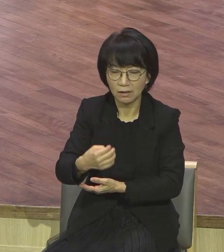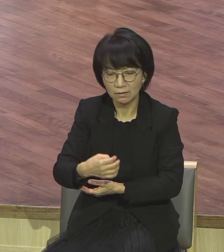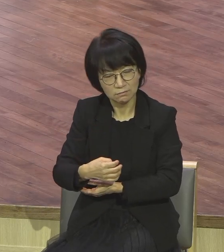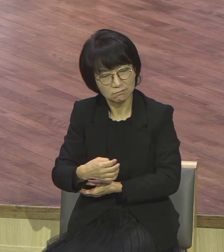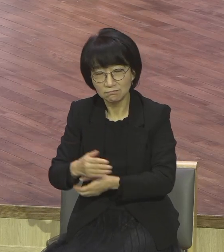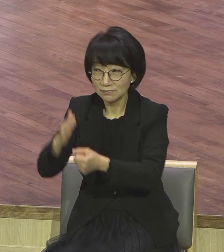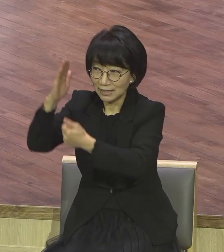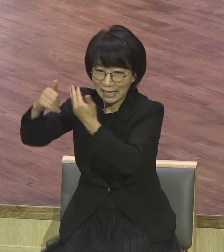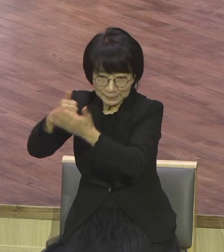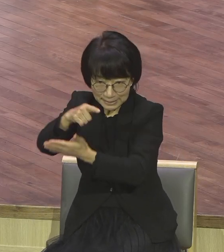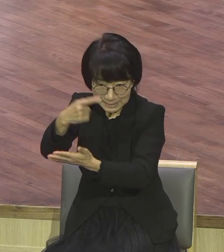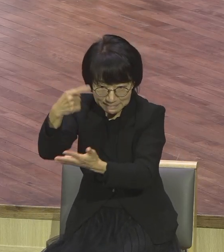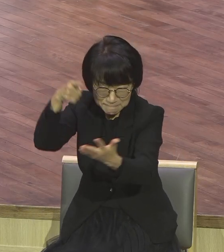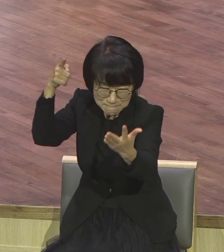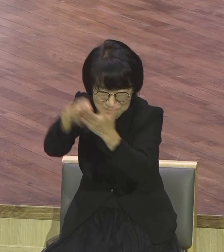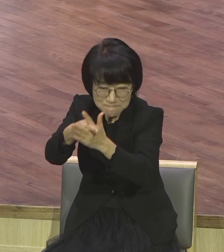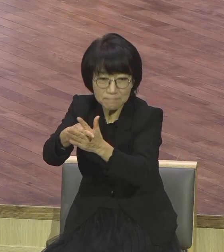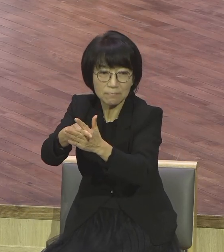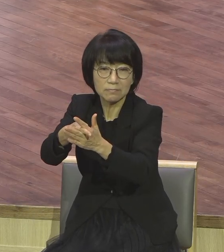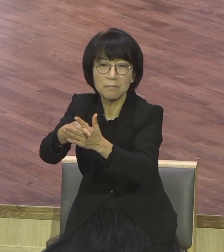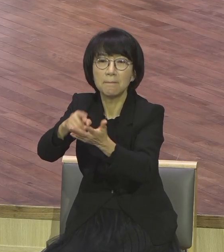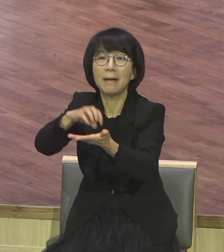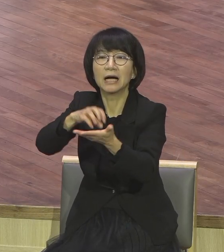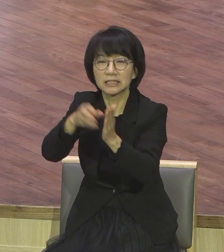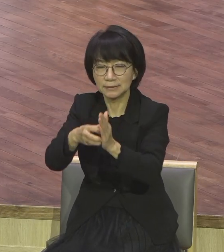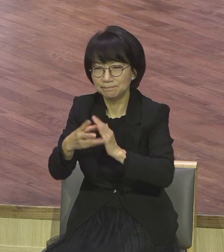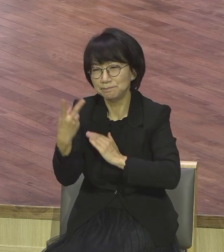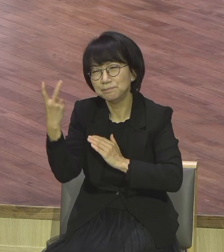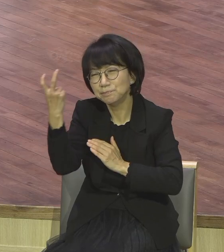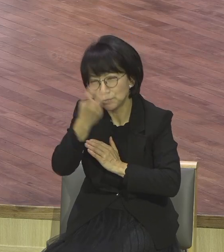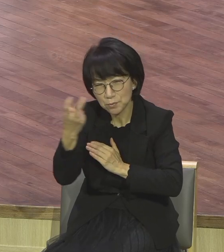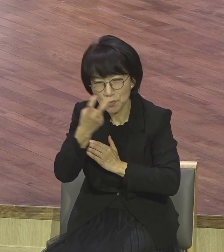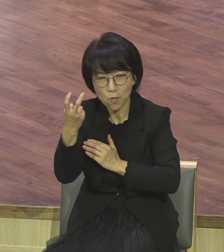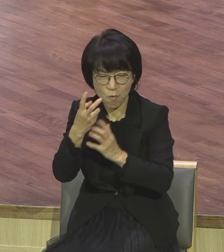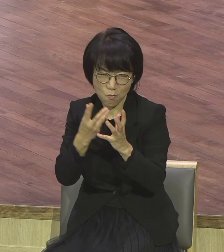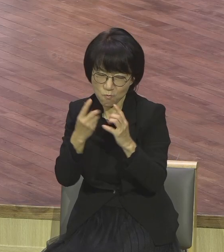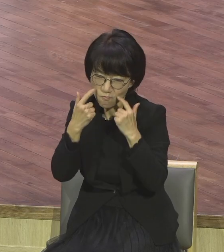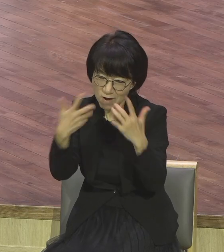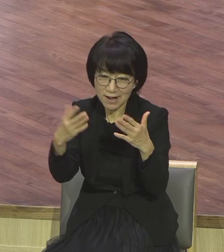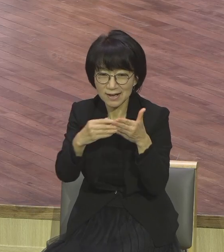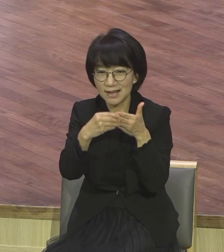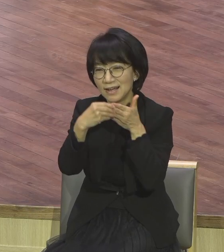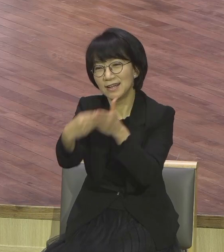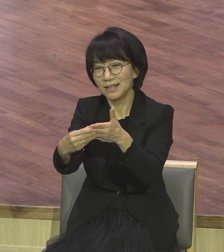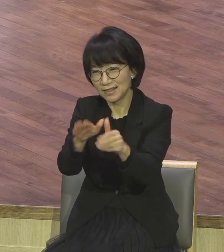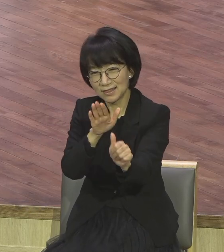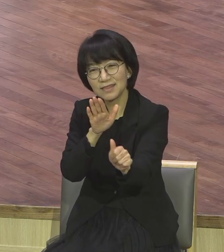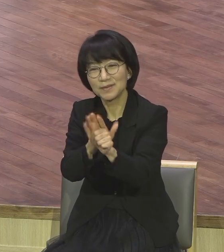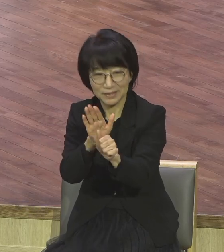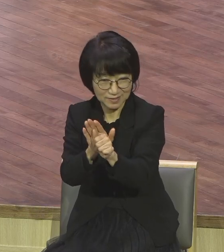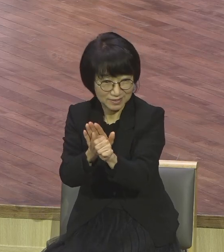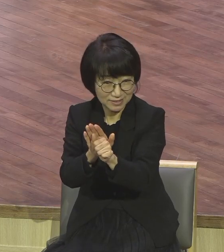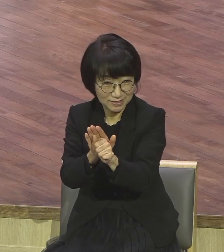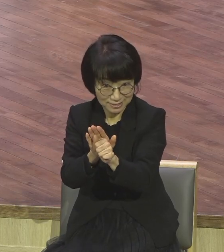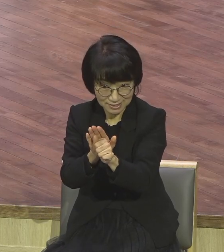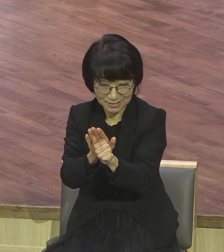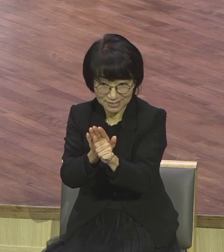있도록 완벽하게 보호하시고 확실하게 인도하신다는 말씀이에요 믿으시